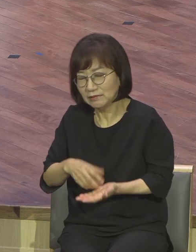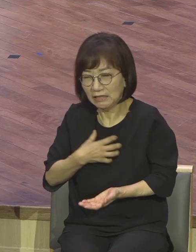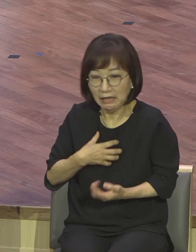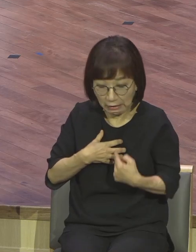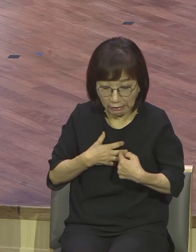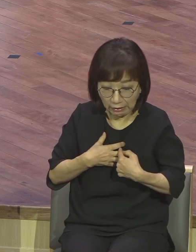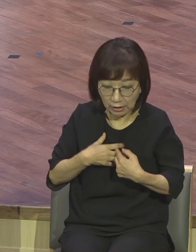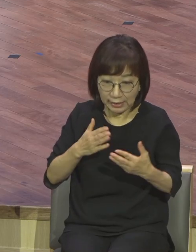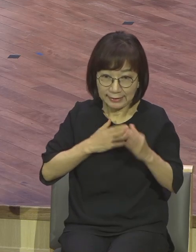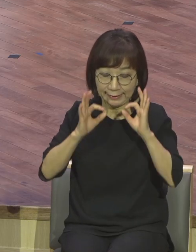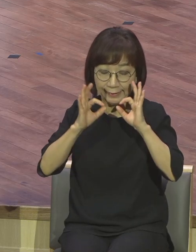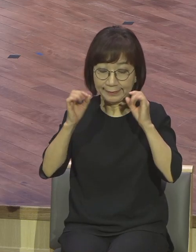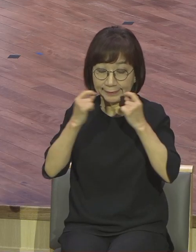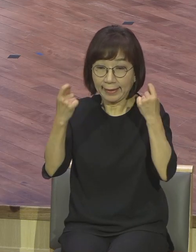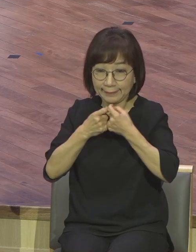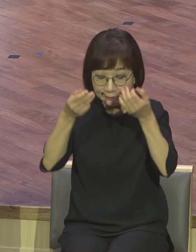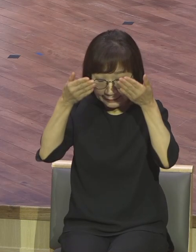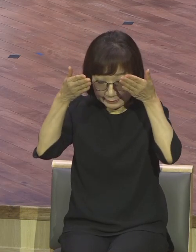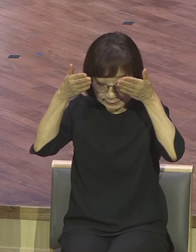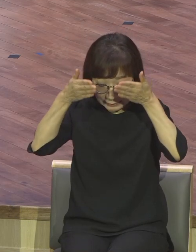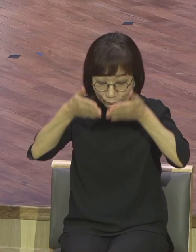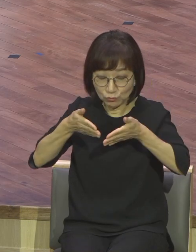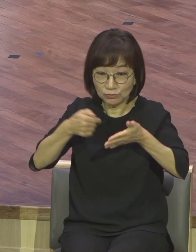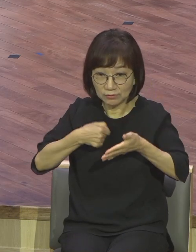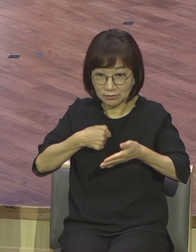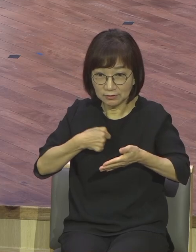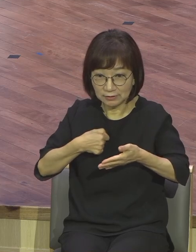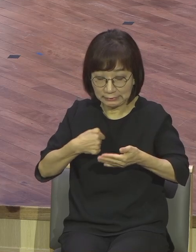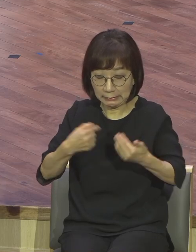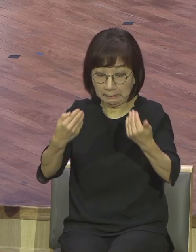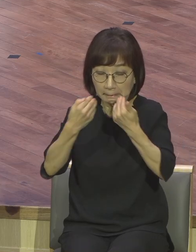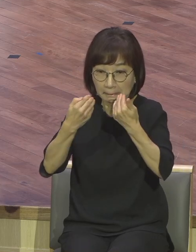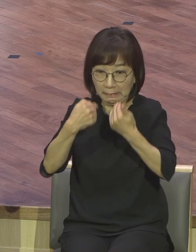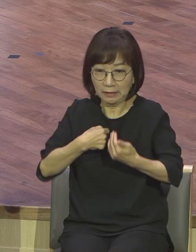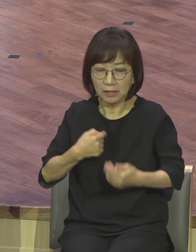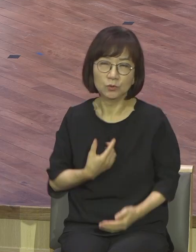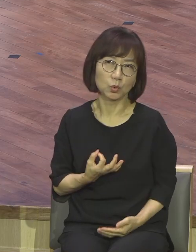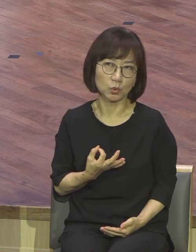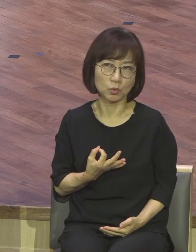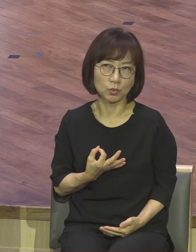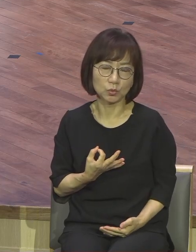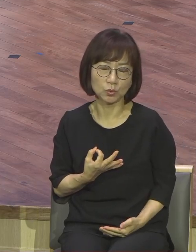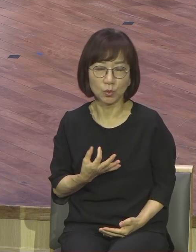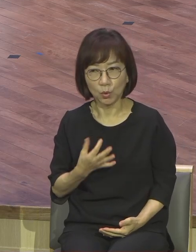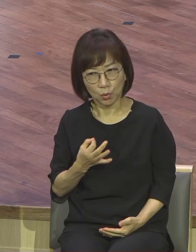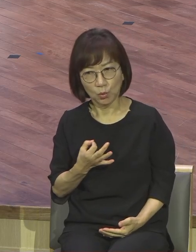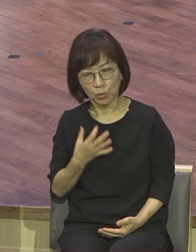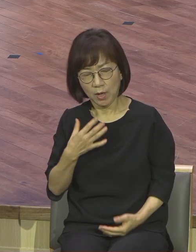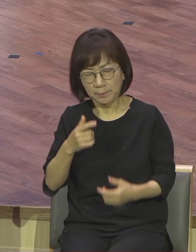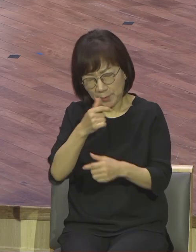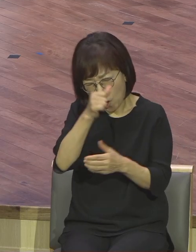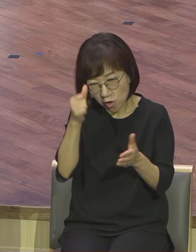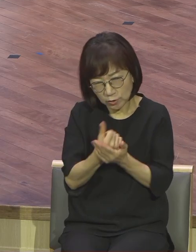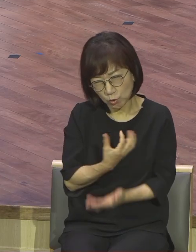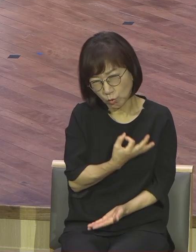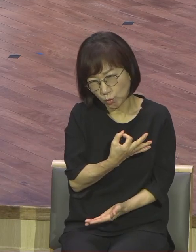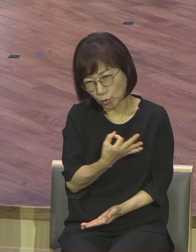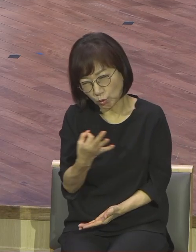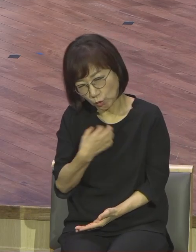올인하고 여기 24시 하는 사람들 눈만 뜨면 돈 돈 돈 돈 죽을 때까지 돈 돈 서러운